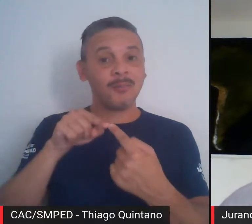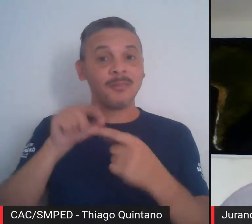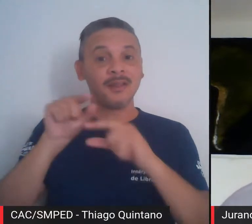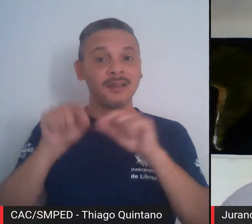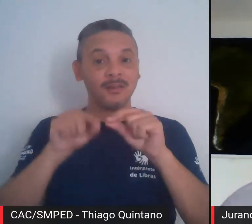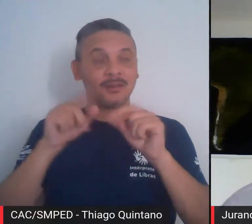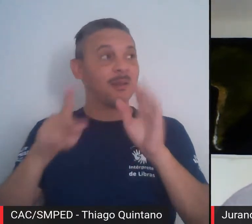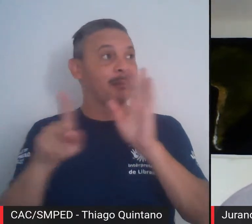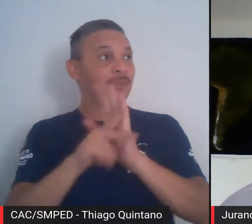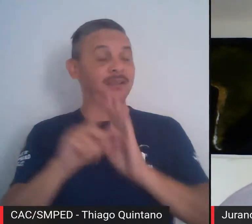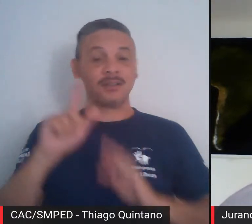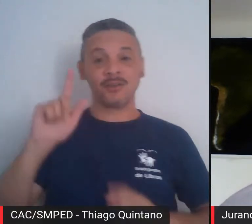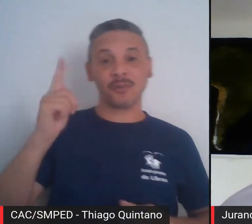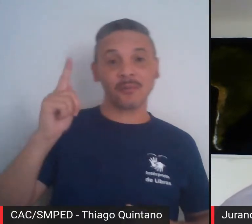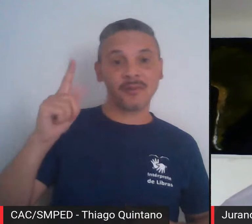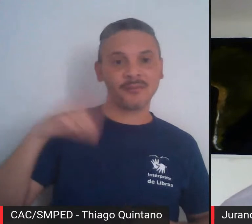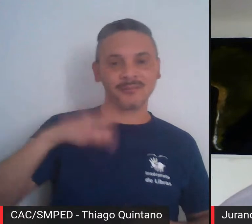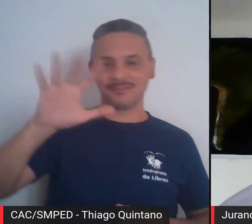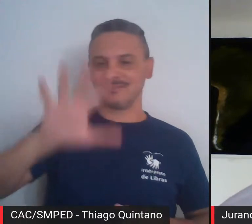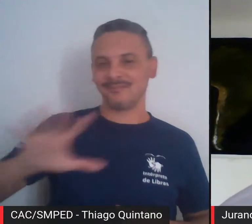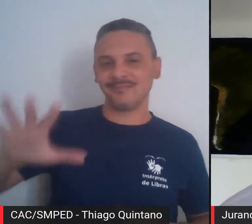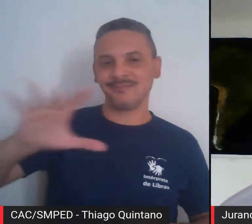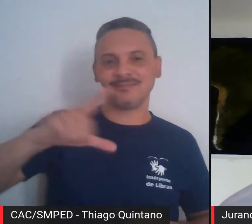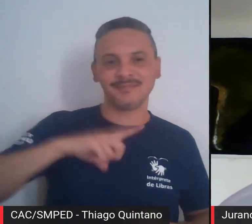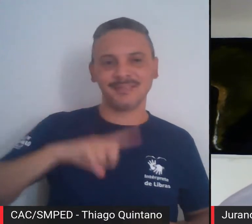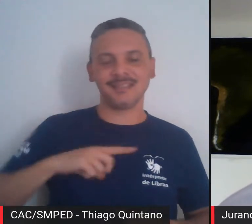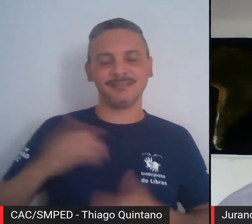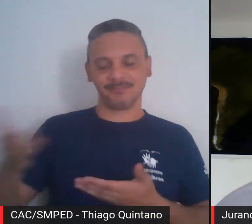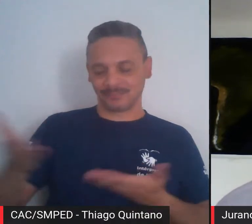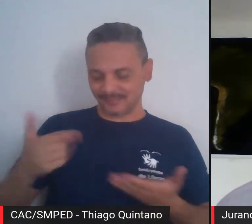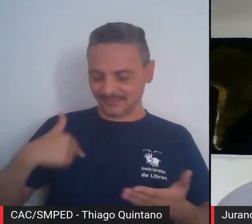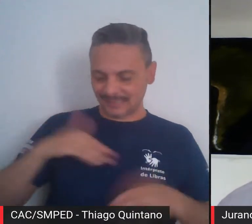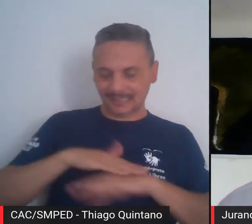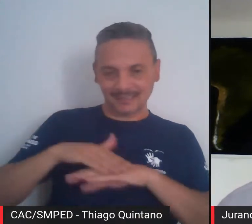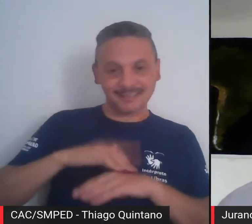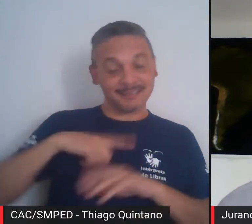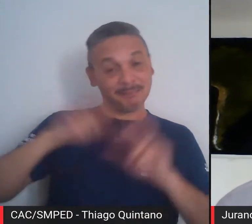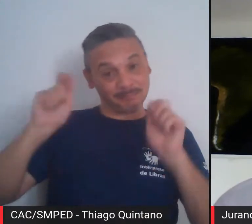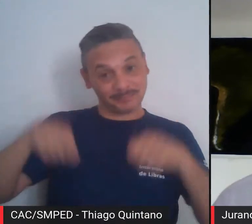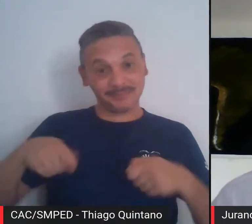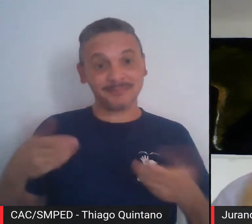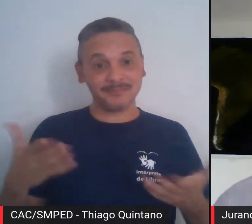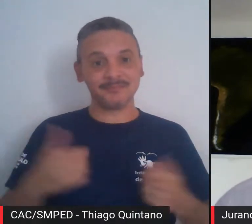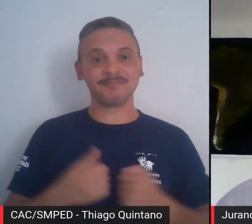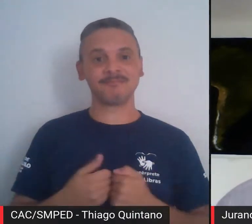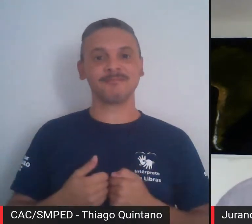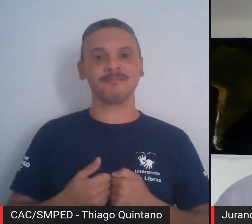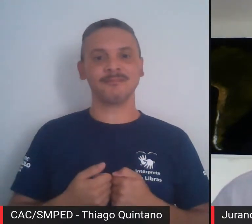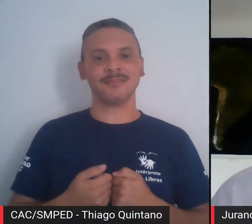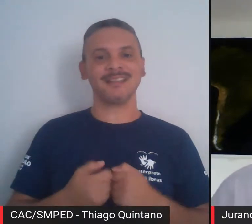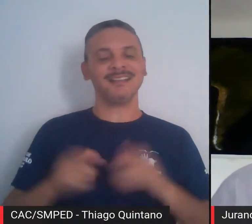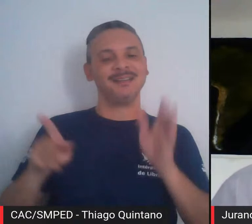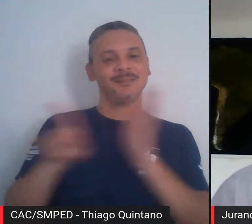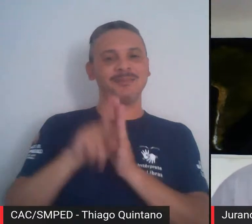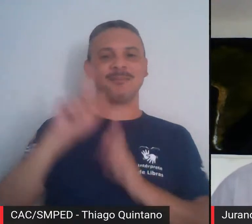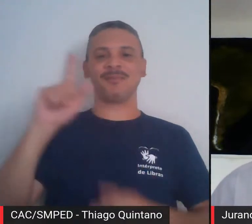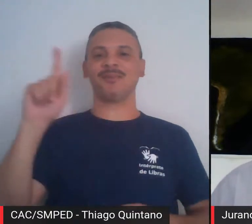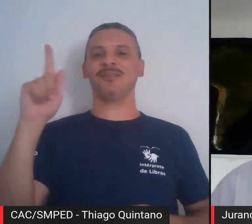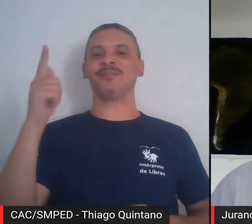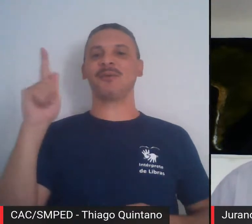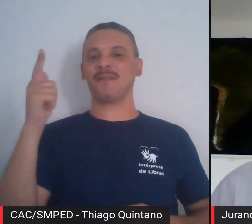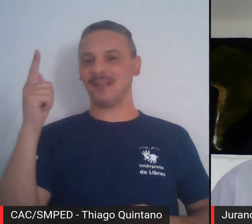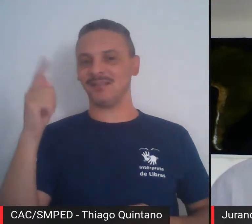geográfico, talvez seja por isso que tenho me convidado, né? Tem um viés geográfico, uma,